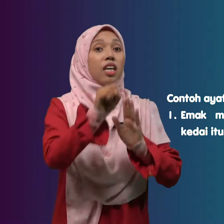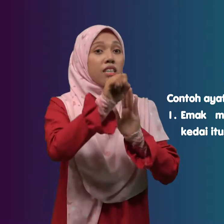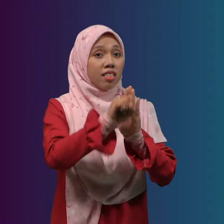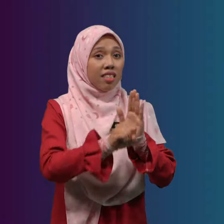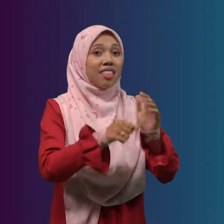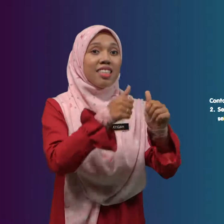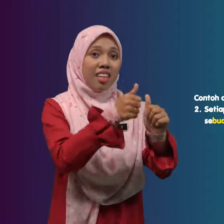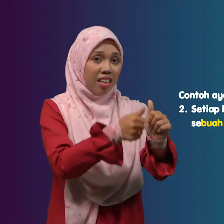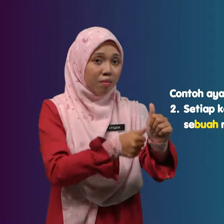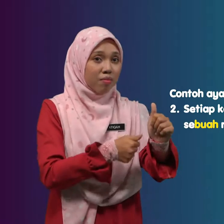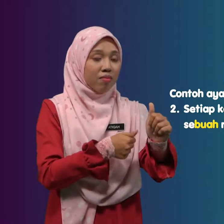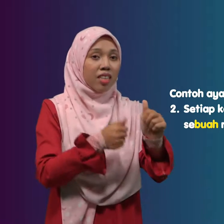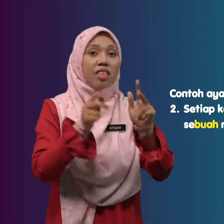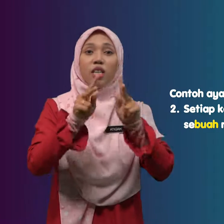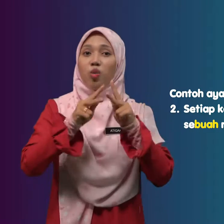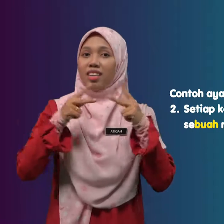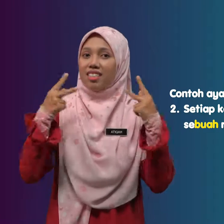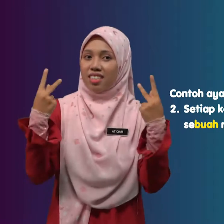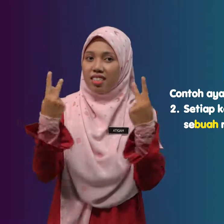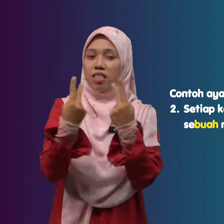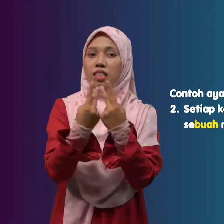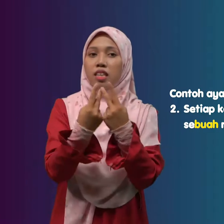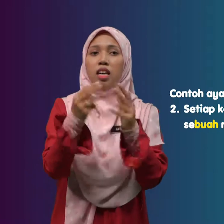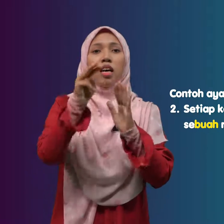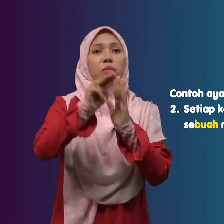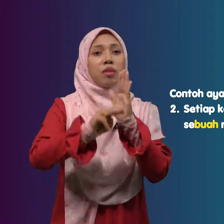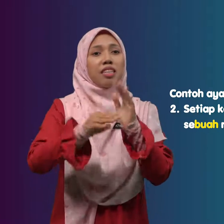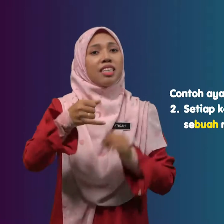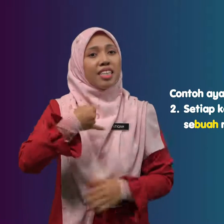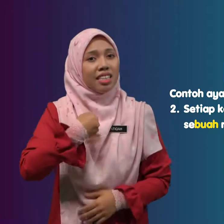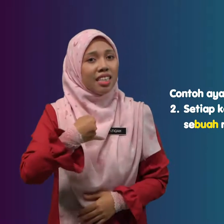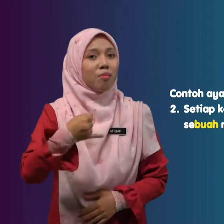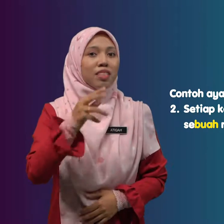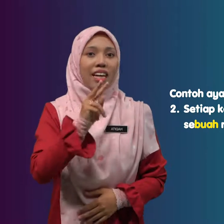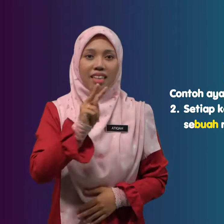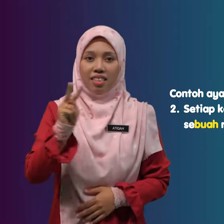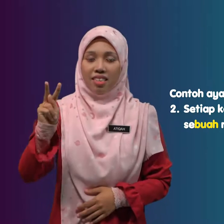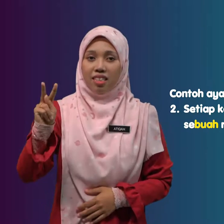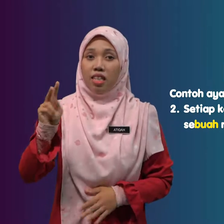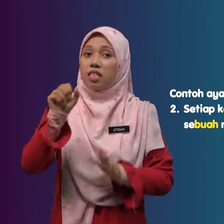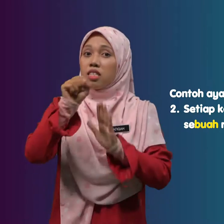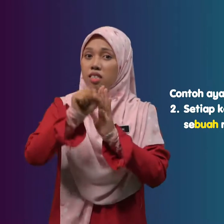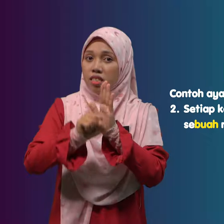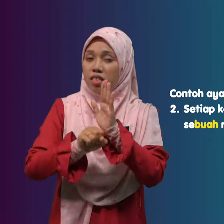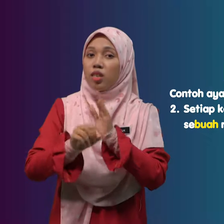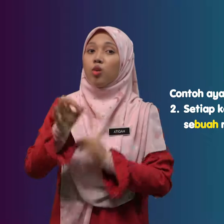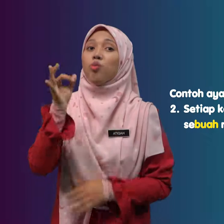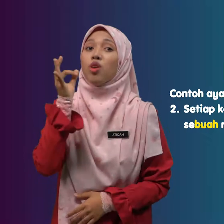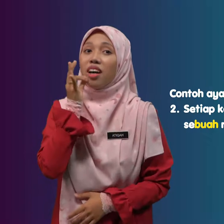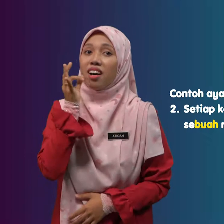Setiap Keluarga Mengidamkan Sebuah